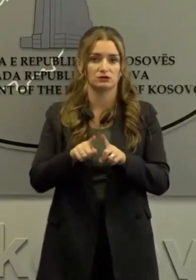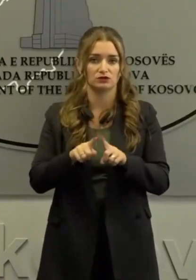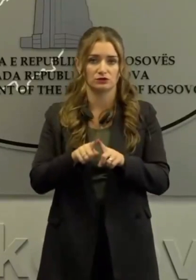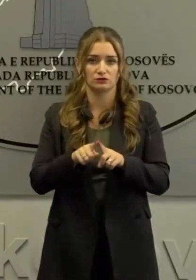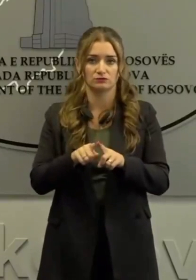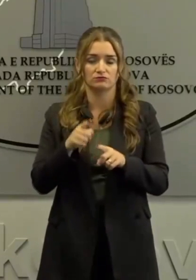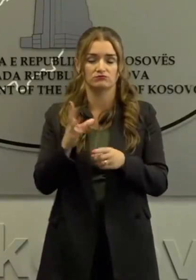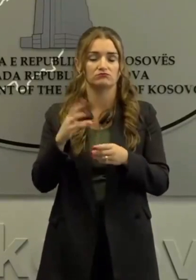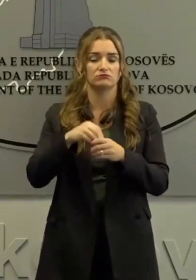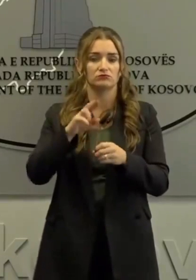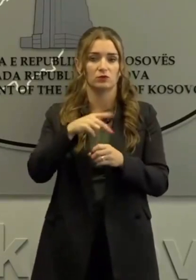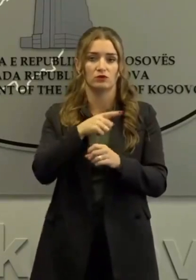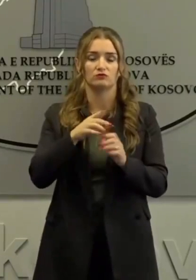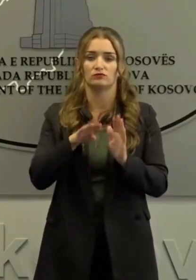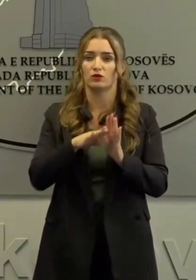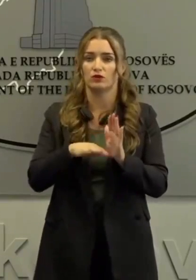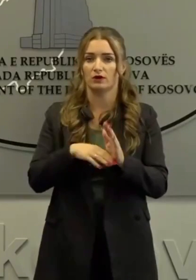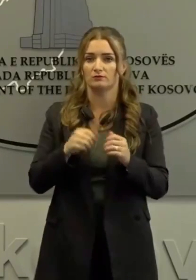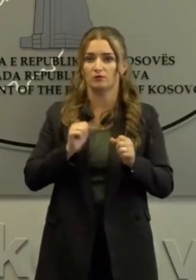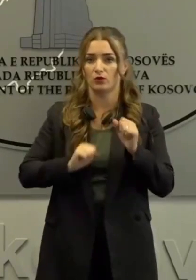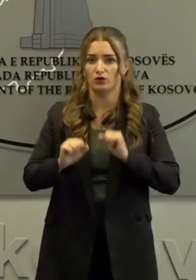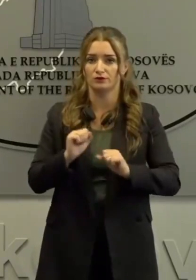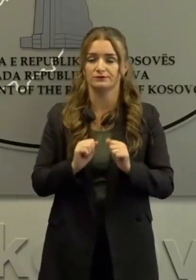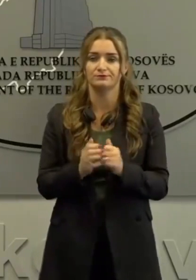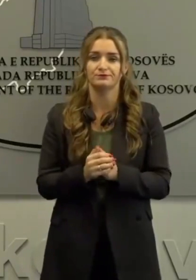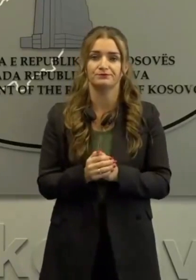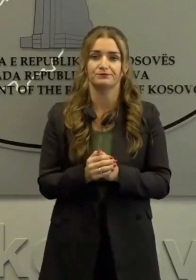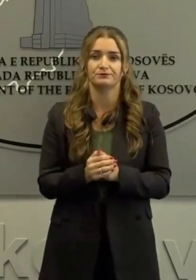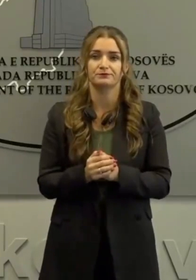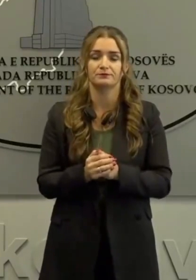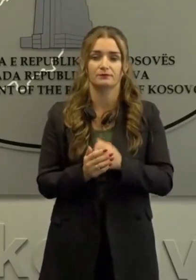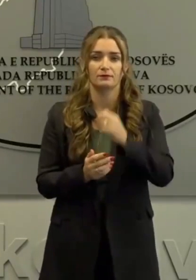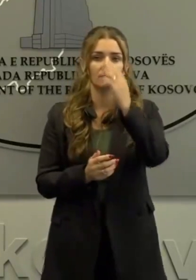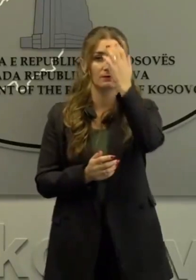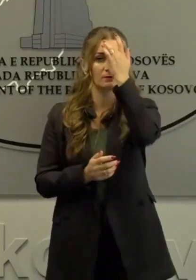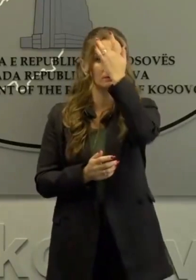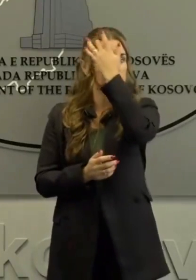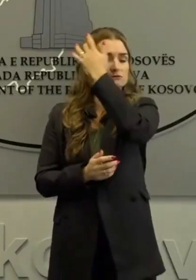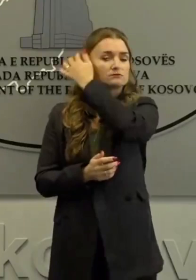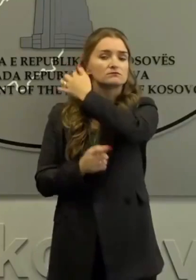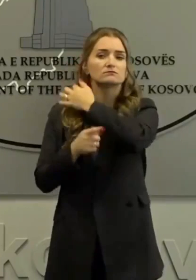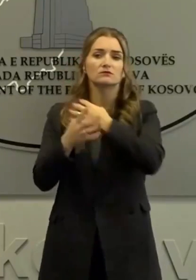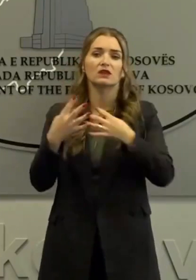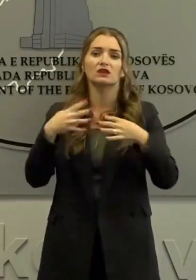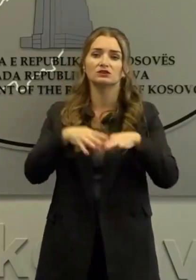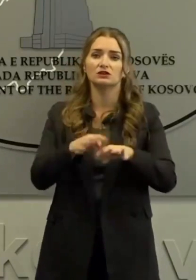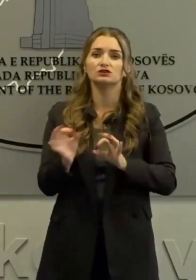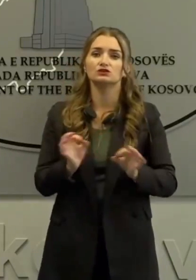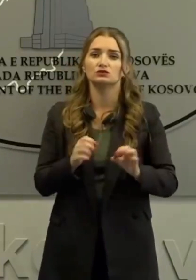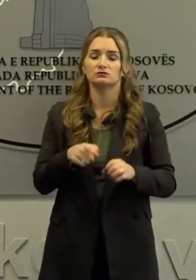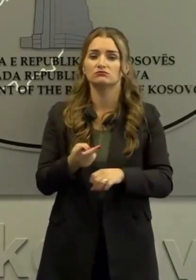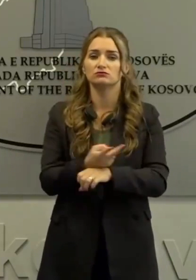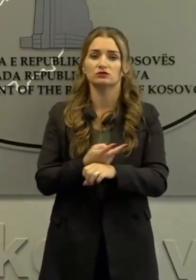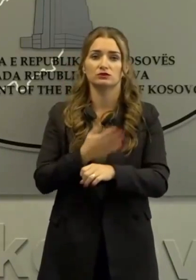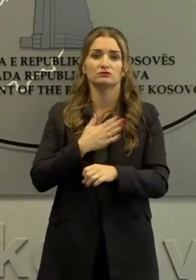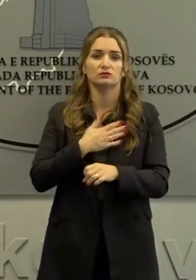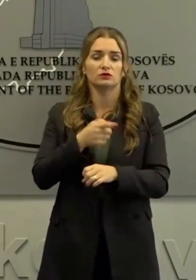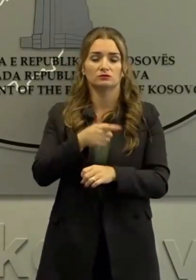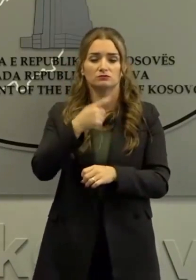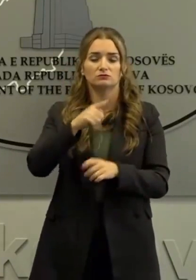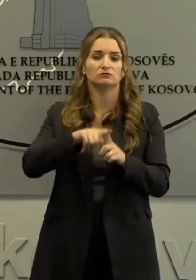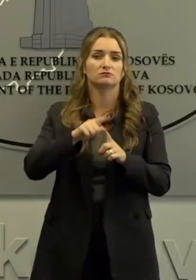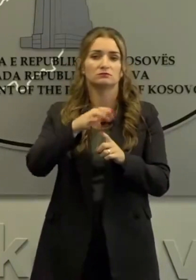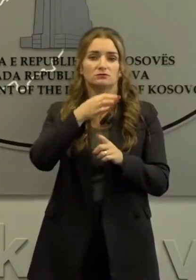mbrojtjes së vendit tonë. Pro, strategia e sigurisë të Kosovës e të kësën qarë që mbrojtja